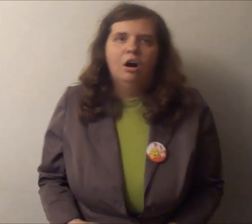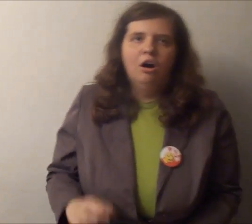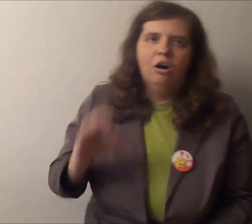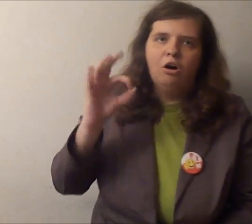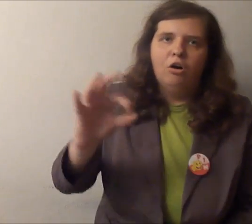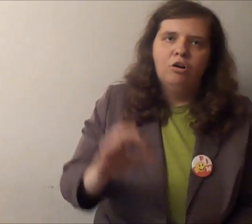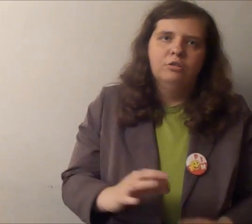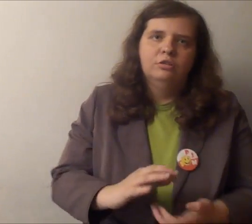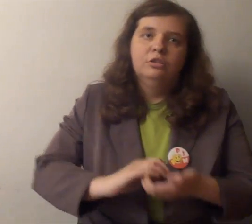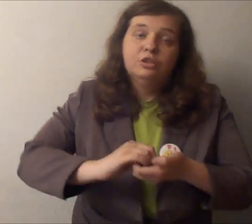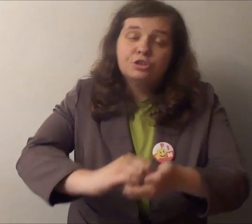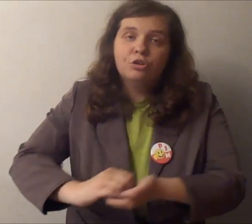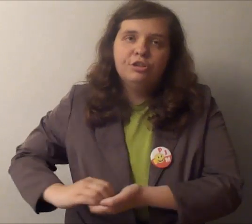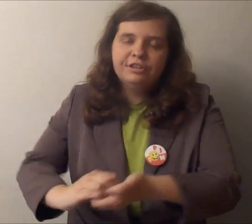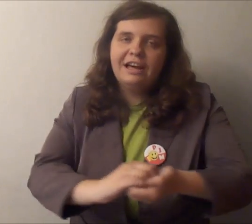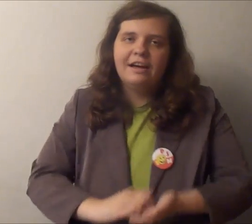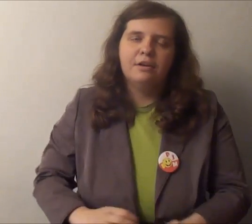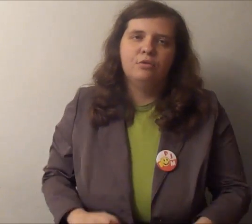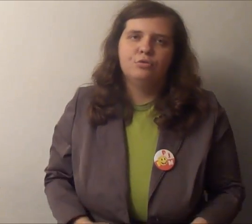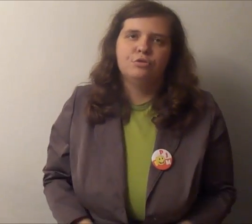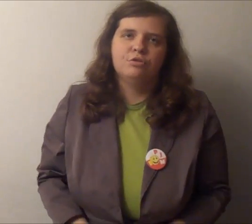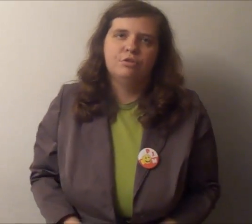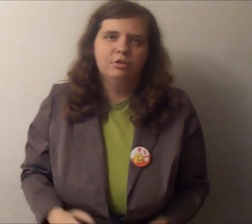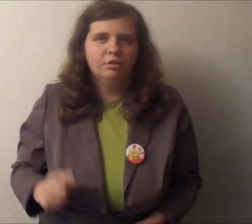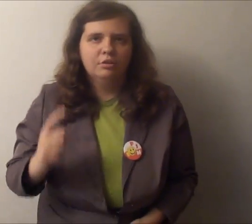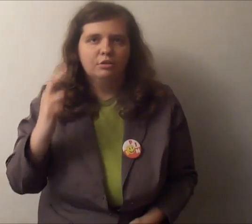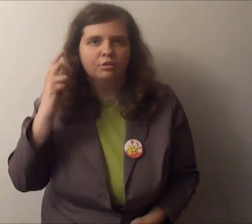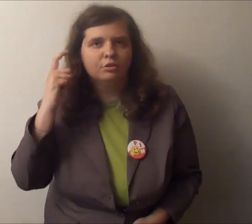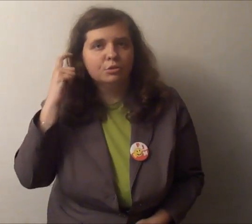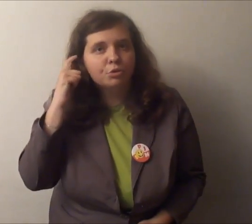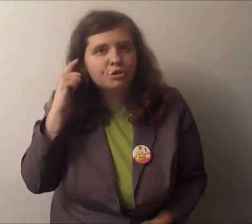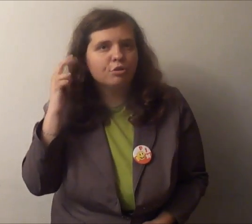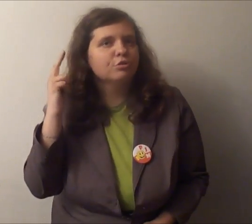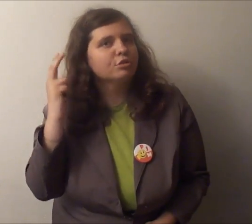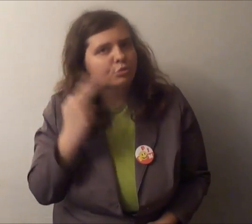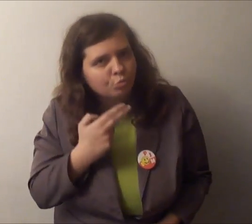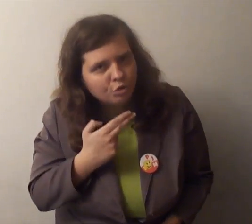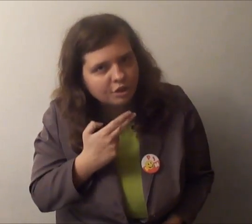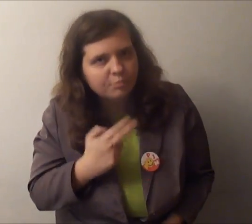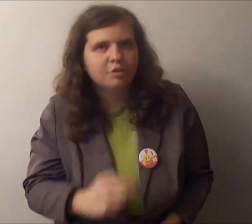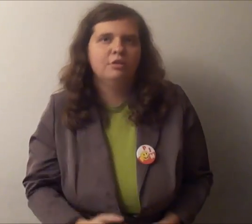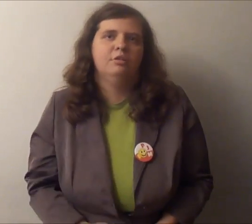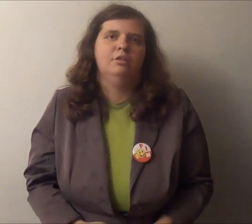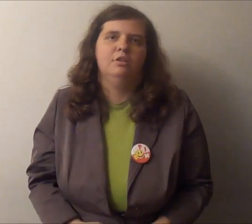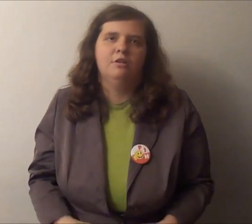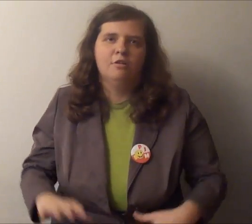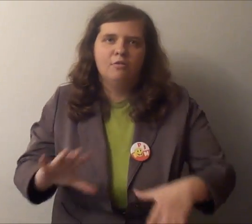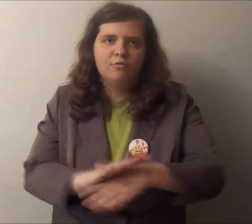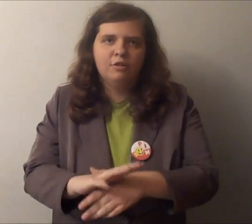O solidarność słyszących z uchymi w